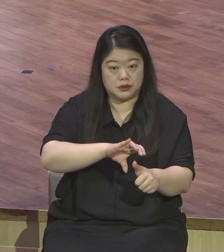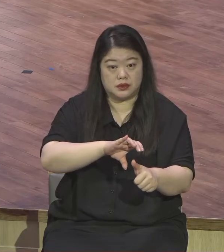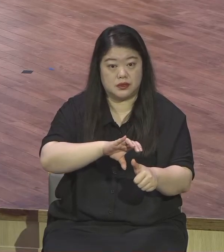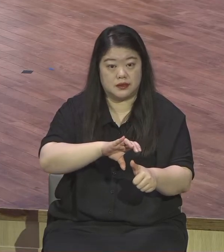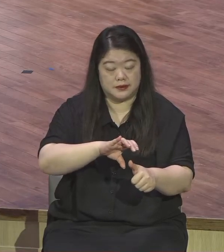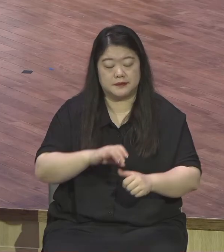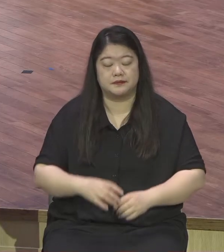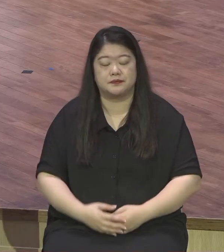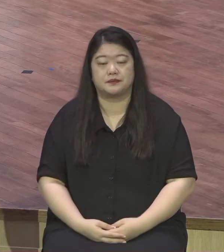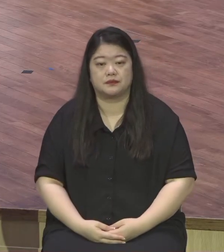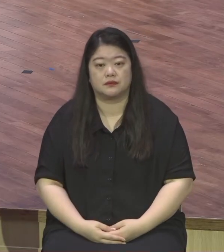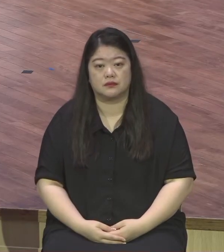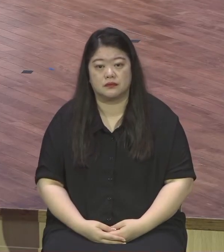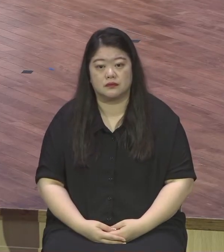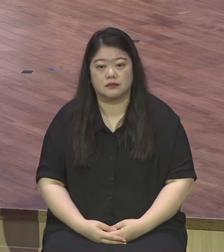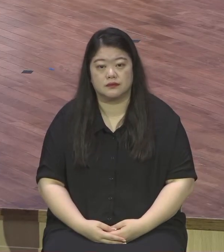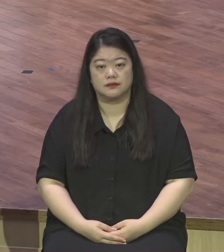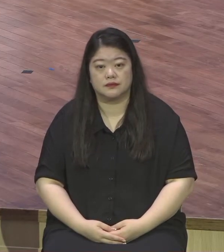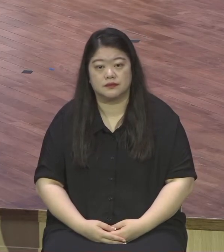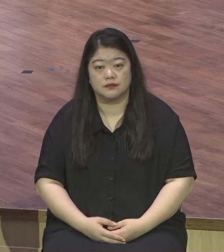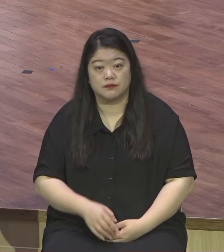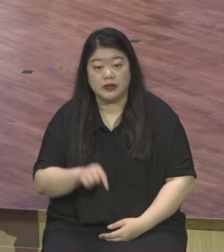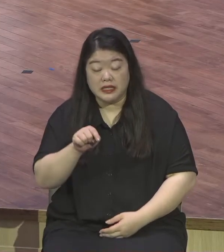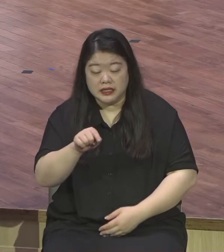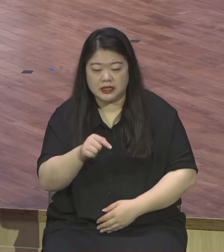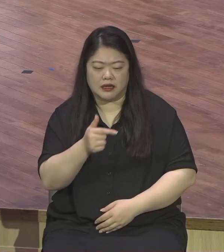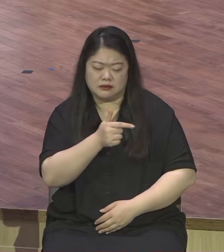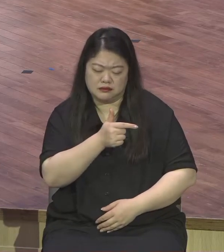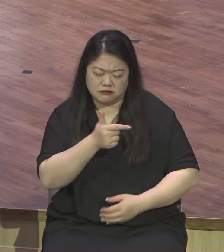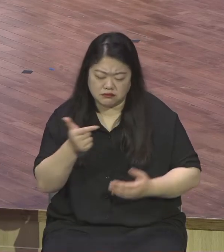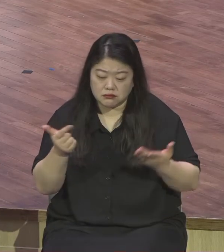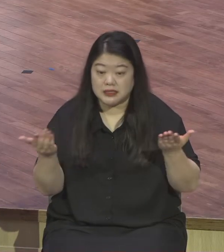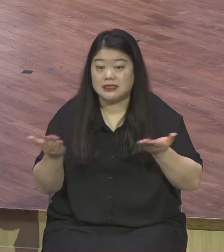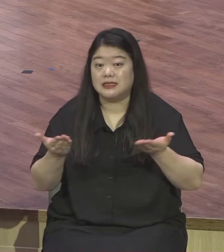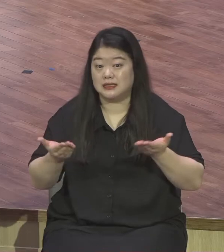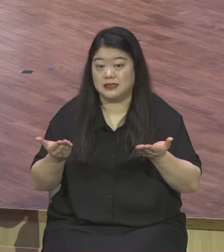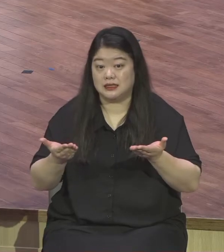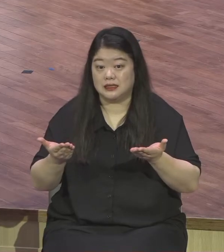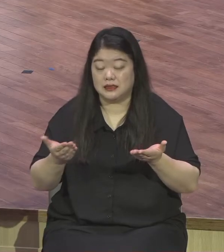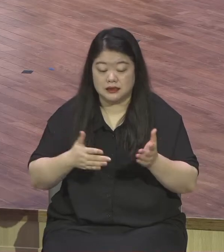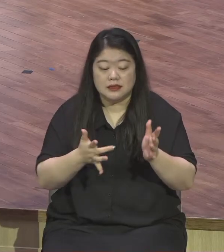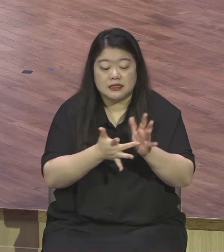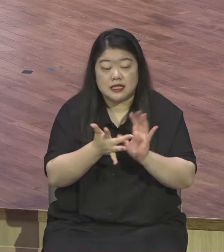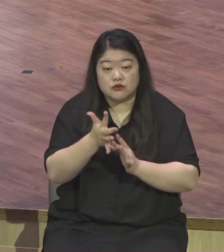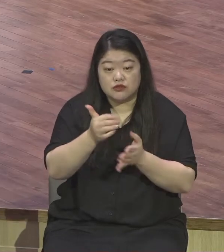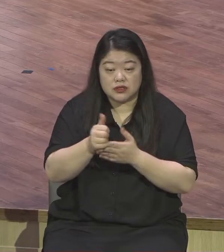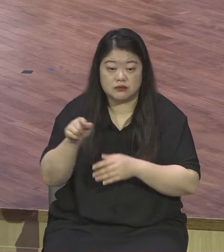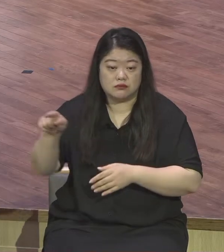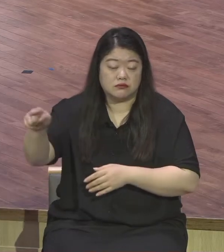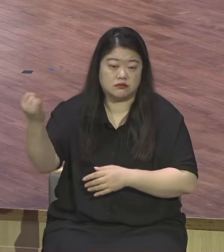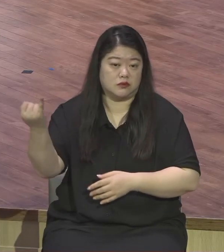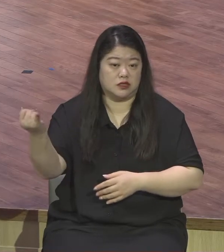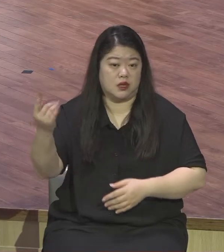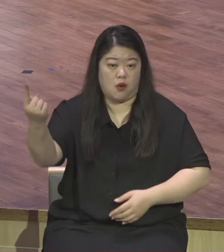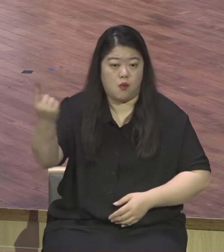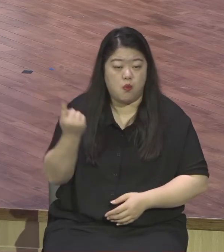사건이었는지 예수님께서는 복음이 전파되는 곳에는 이 여자가